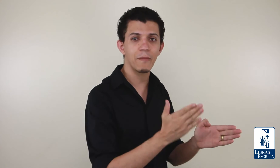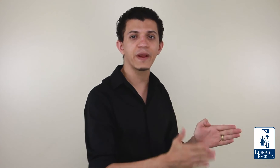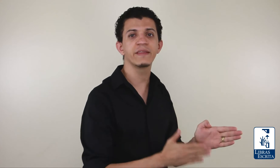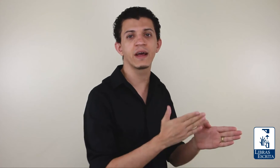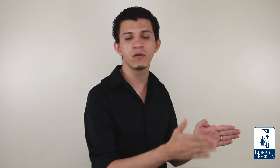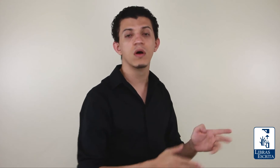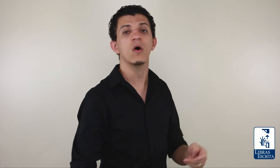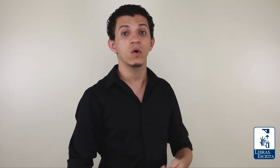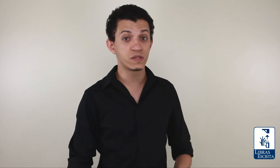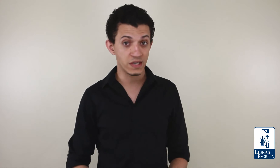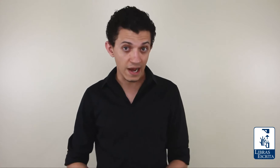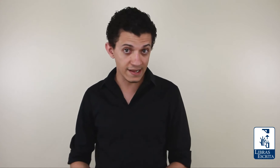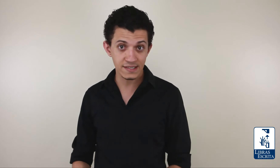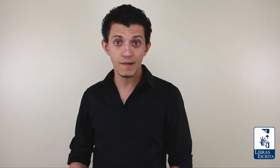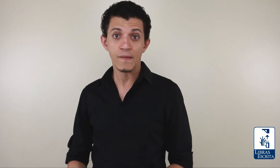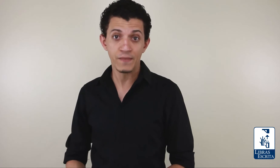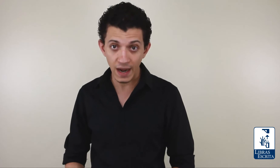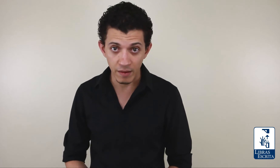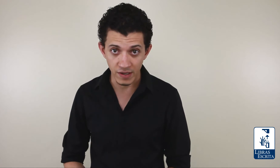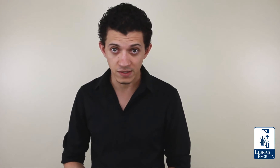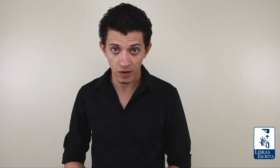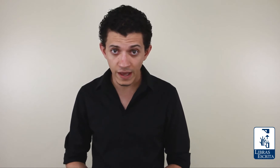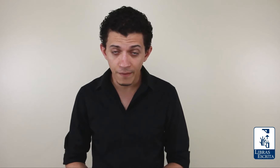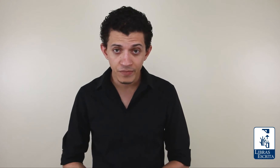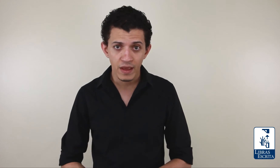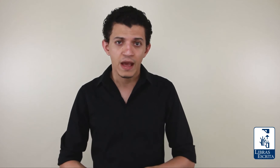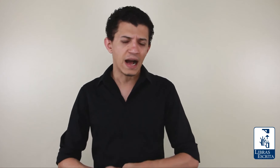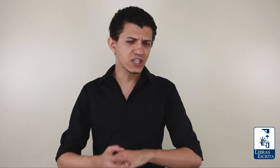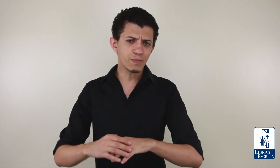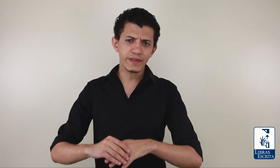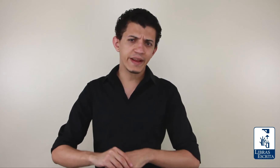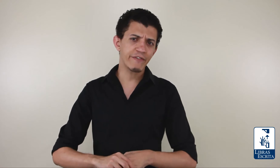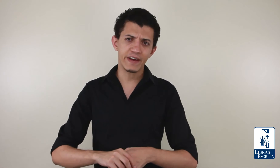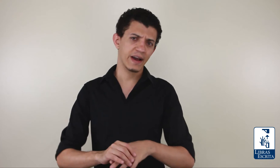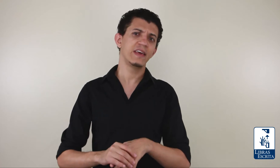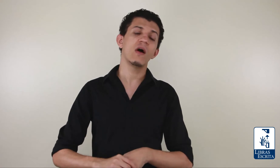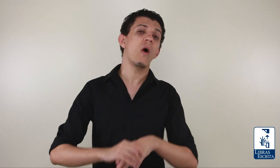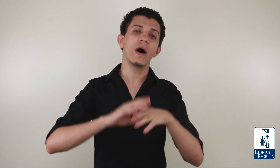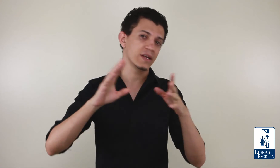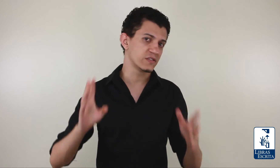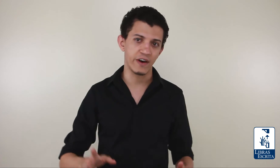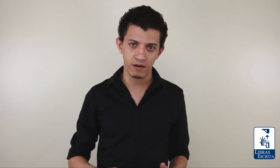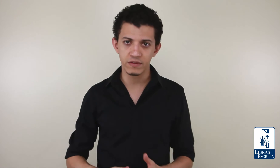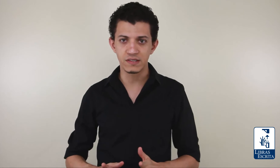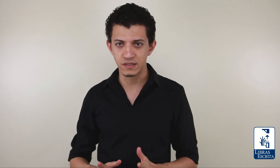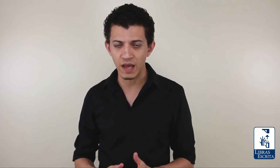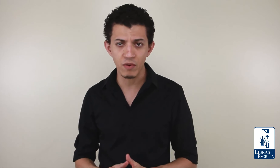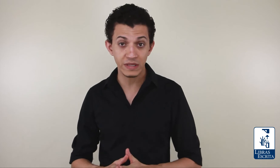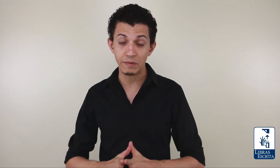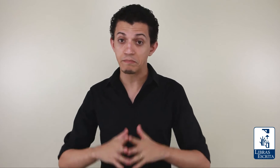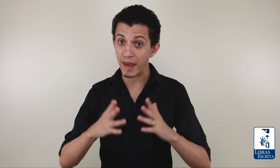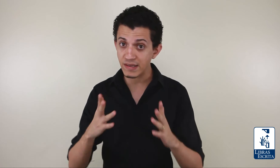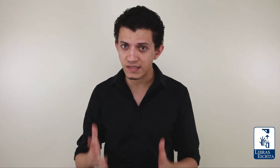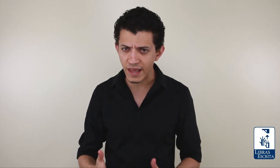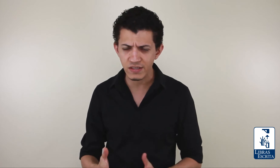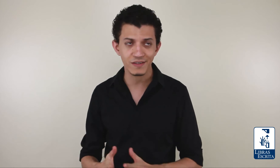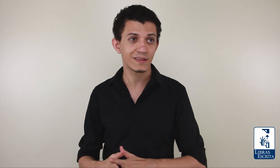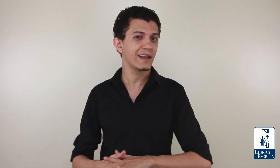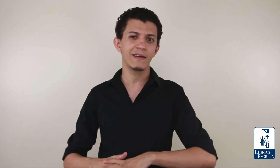aprendendo os sinais da Libras. Ok? A gente poderia ficar aqui horas falando desse tema. Um tema bem extenso. Teria